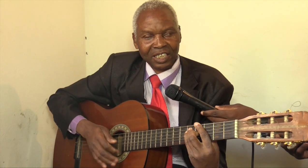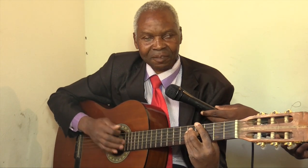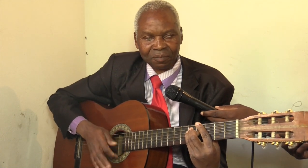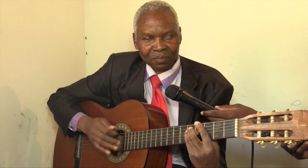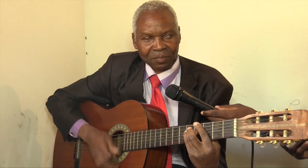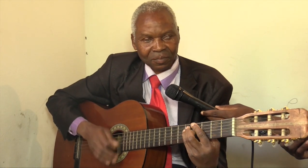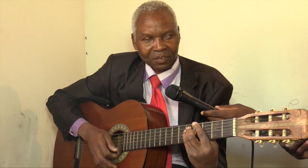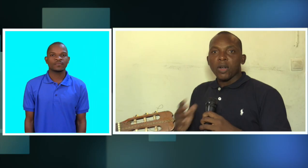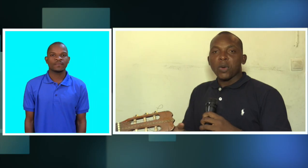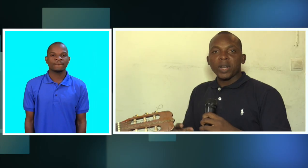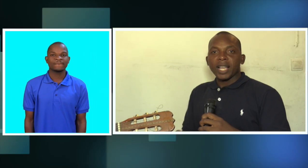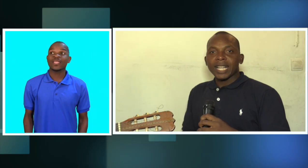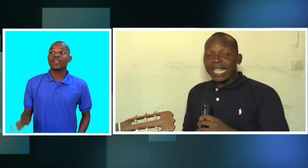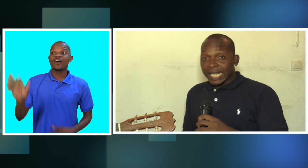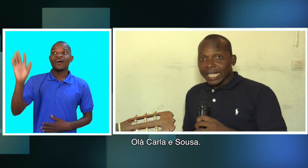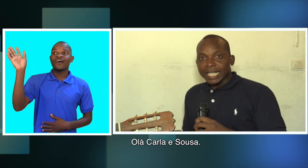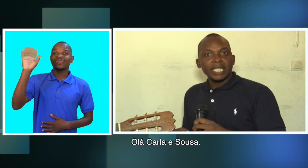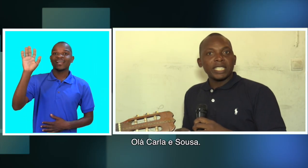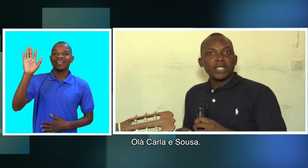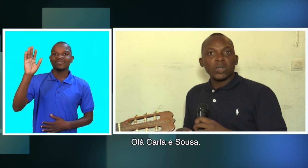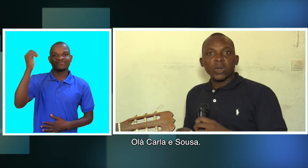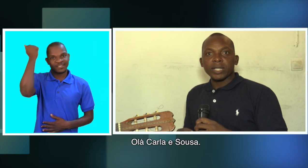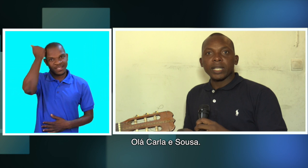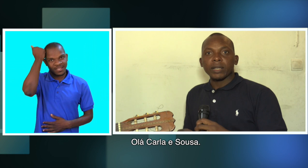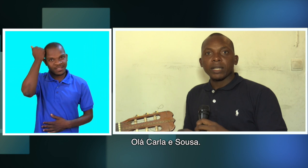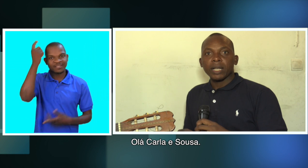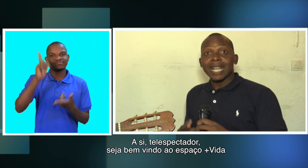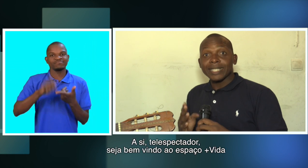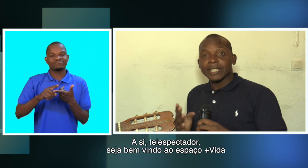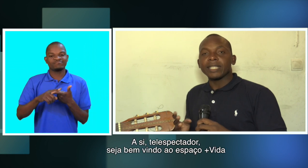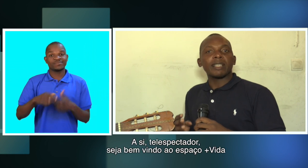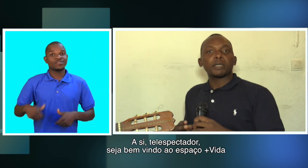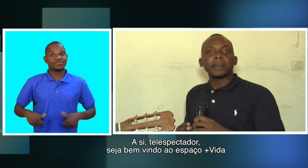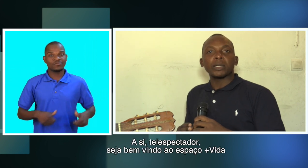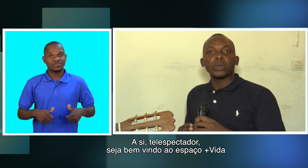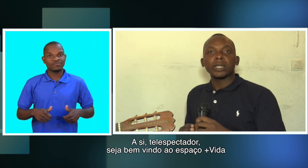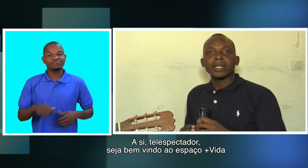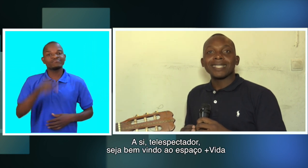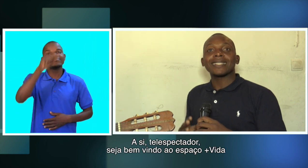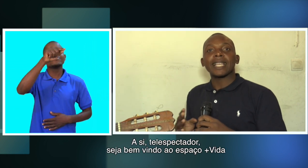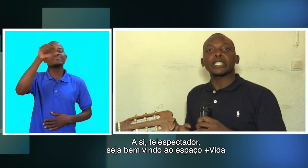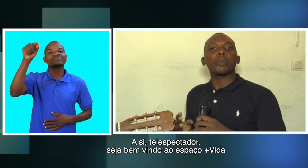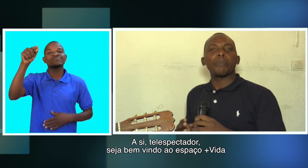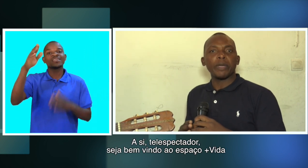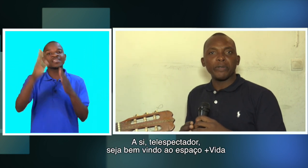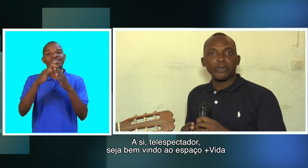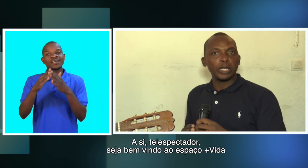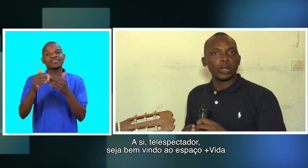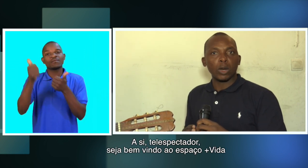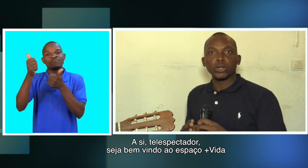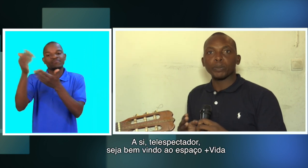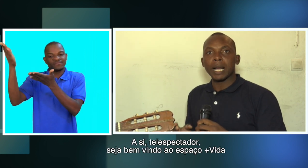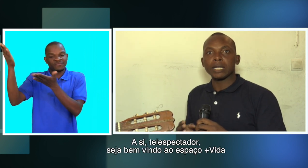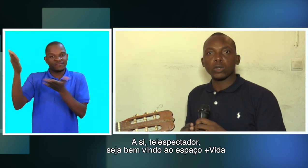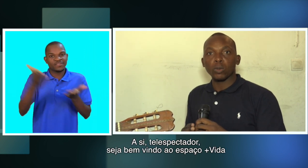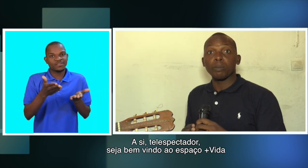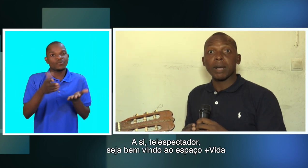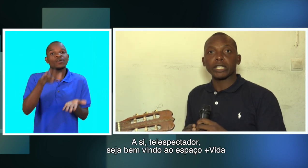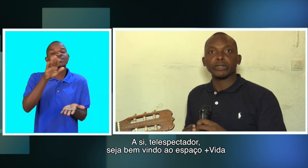Olá Carla e Souza. Assim, telespectador sejam bem-vindos ao espaço Mais